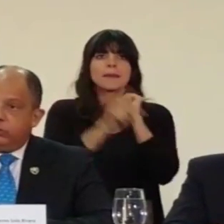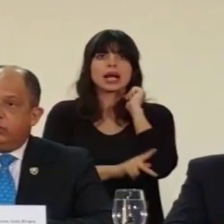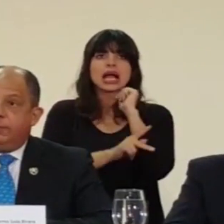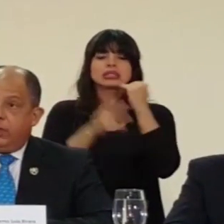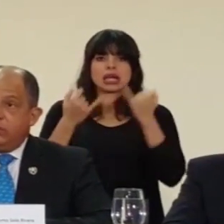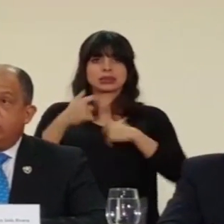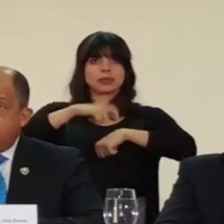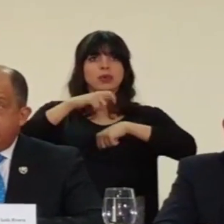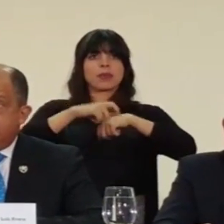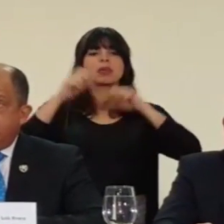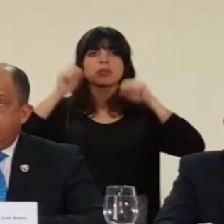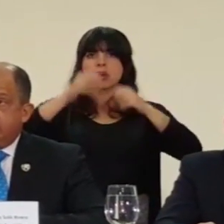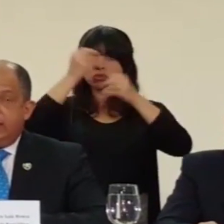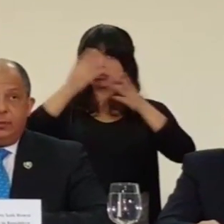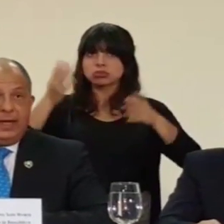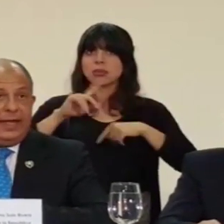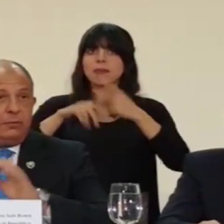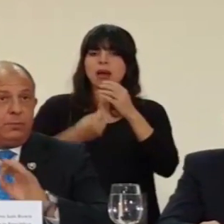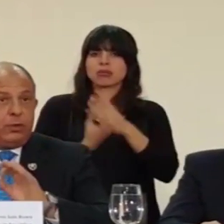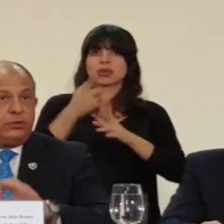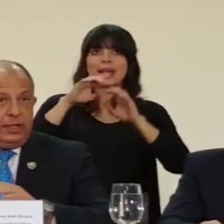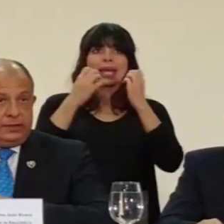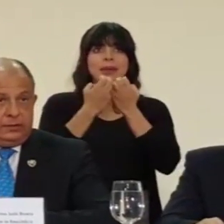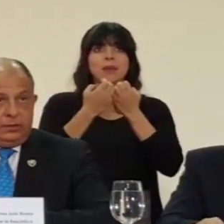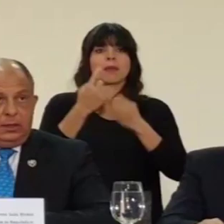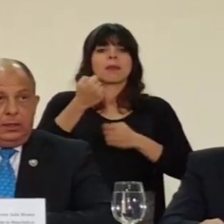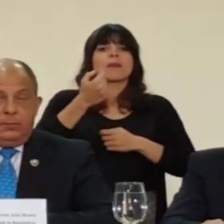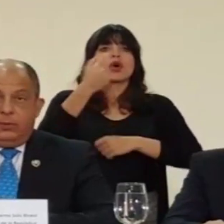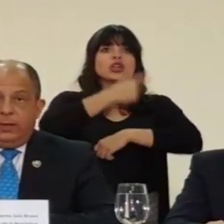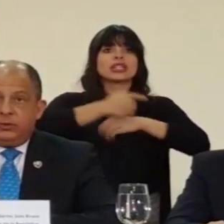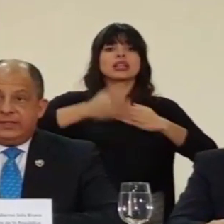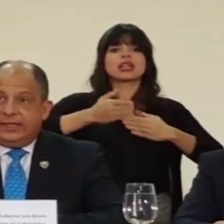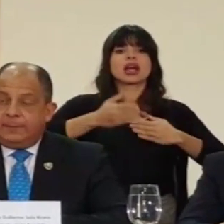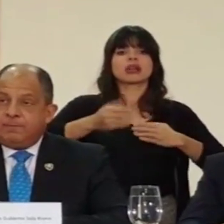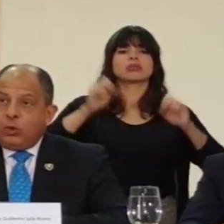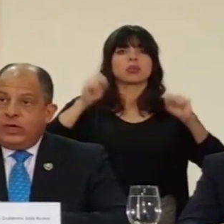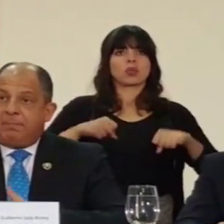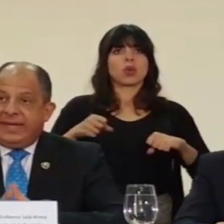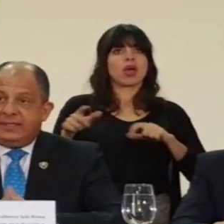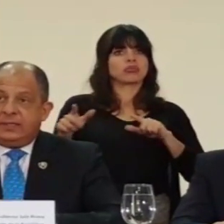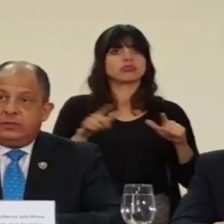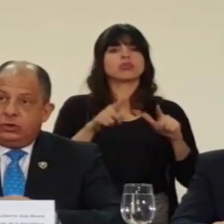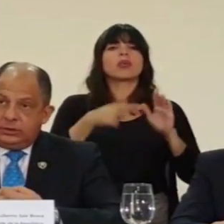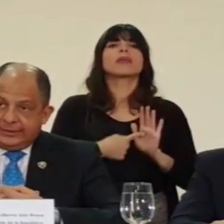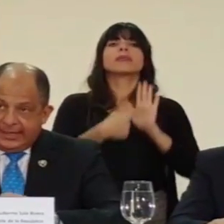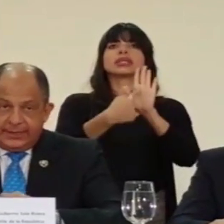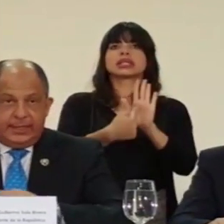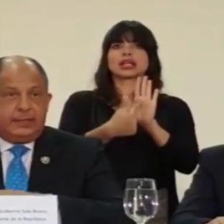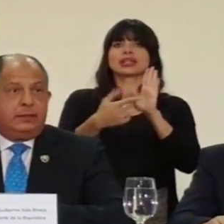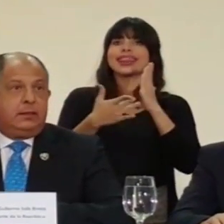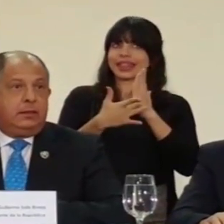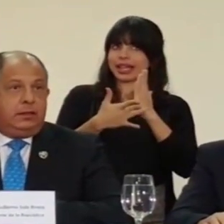punto donde podemos anunciar que se va crear este equipo para que en muy pocos días podamos hacer una presentación